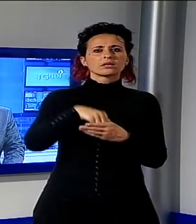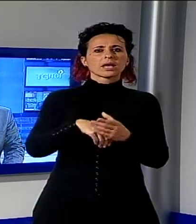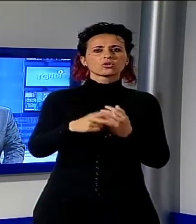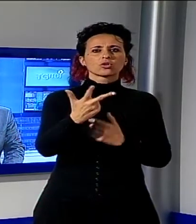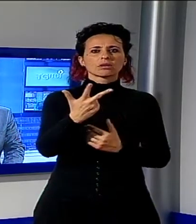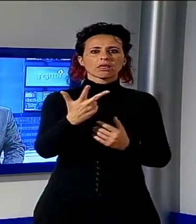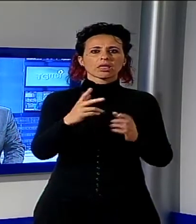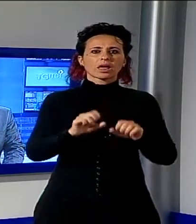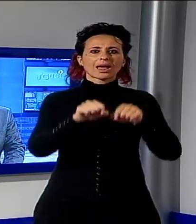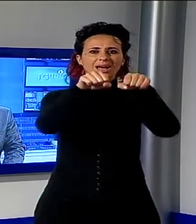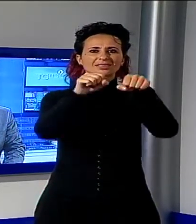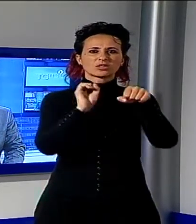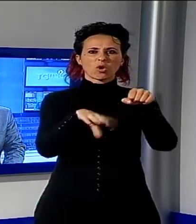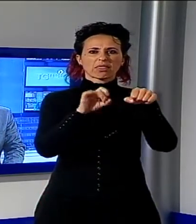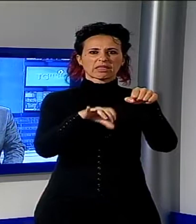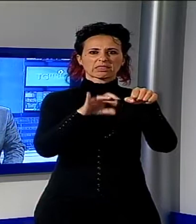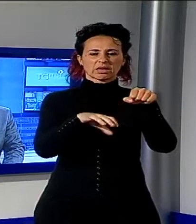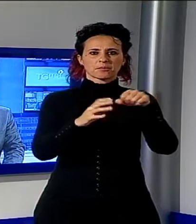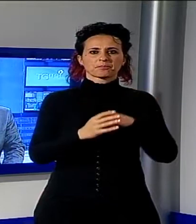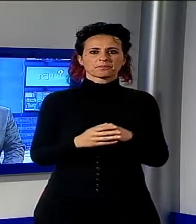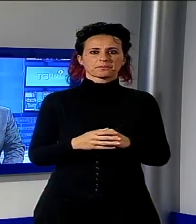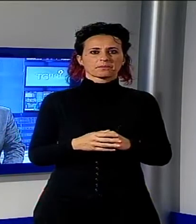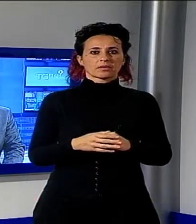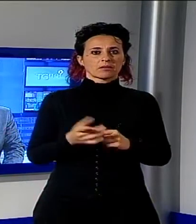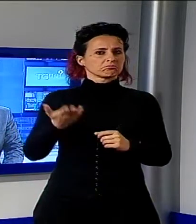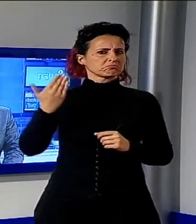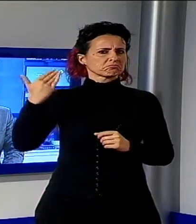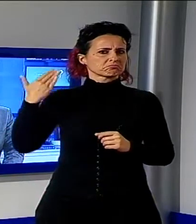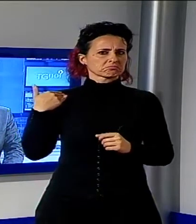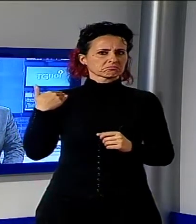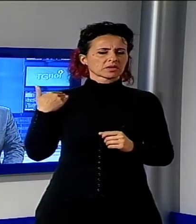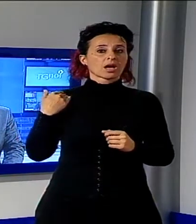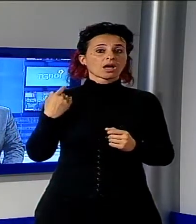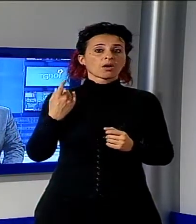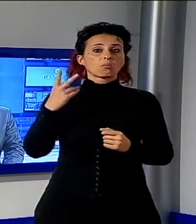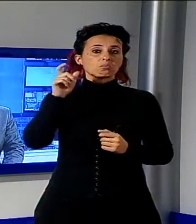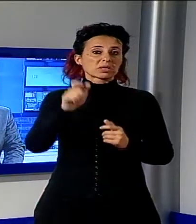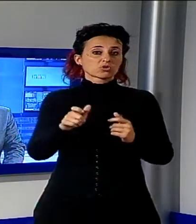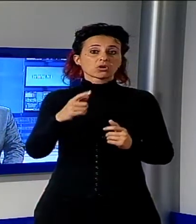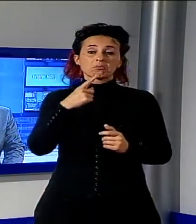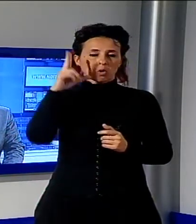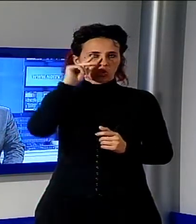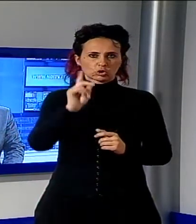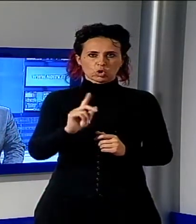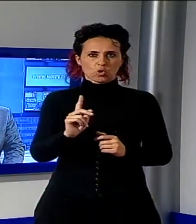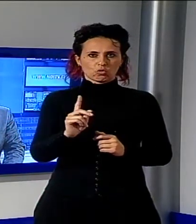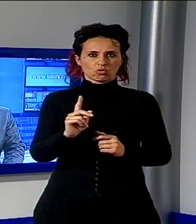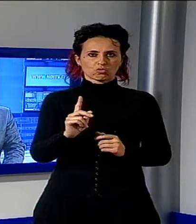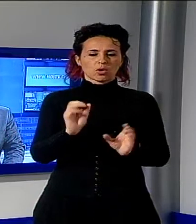cassonetti. Alcune sere fa, i gnoti avevano fatto anche esplodere una bottiglia incendiaria dentro